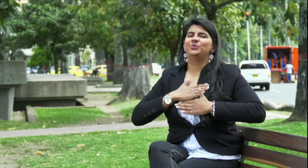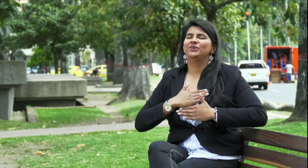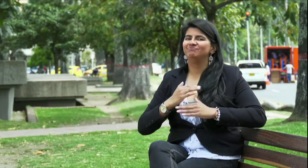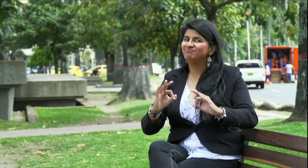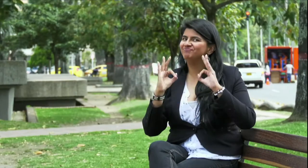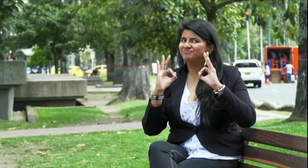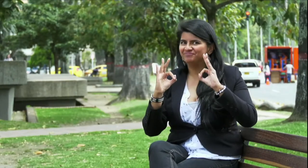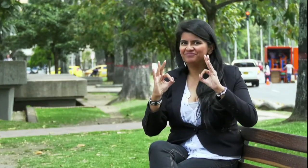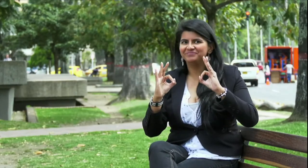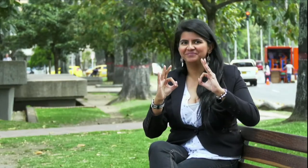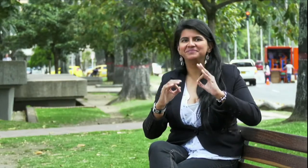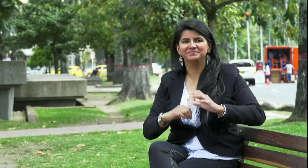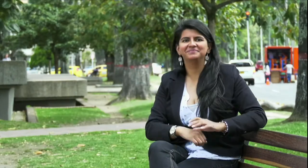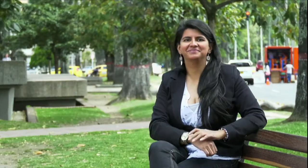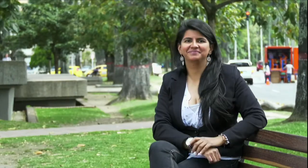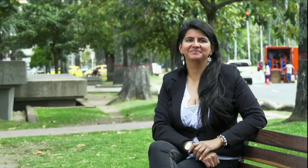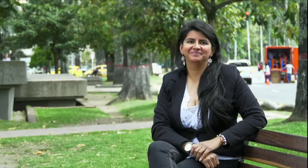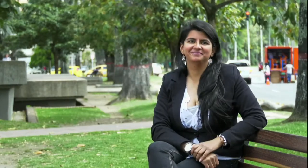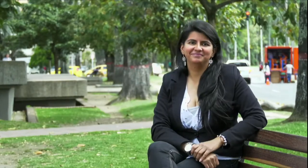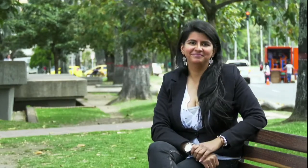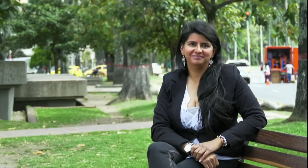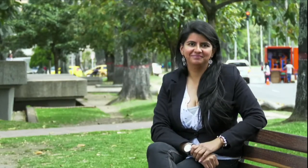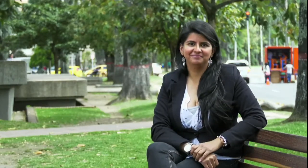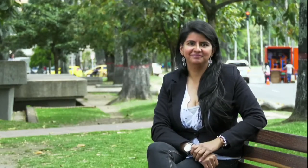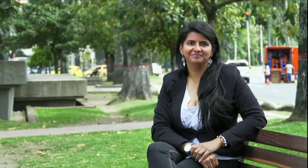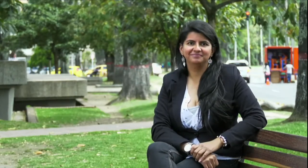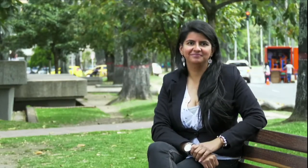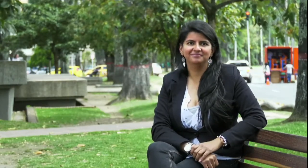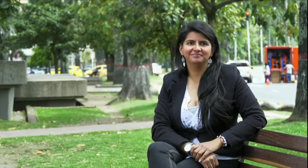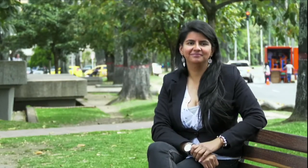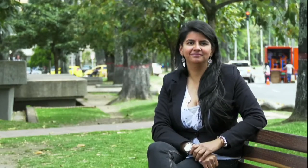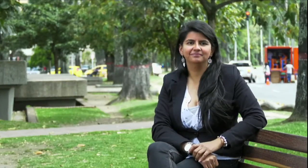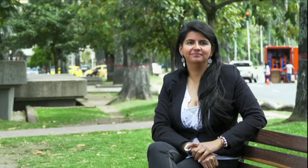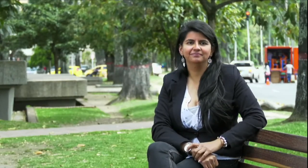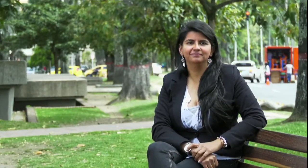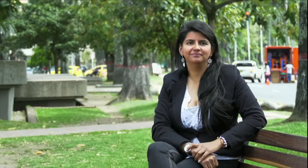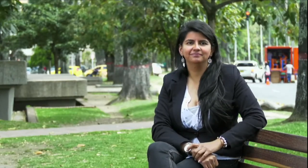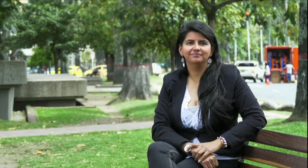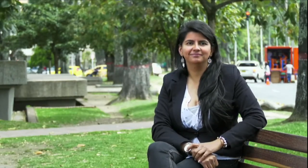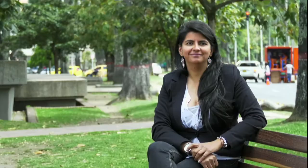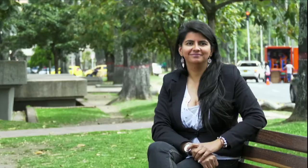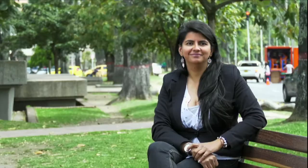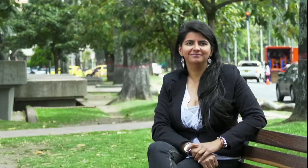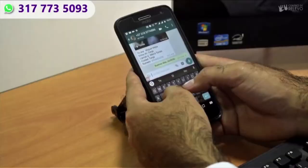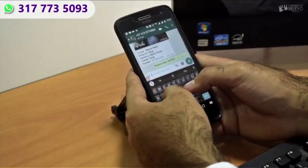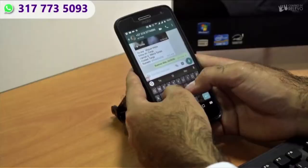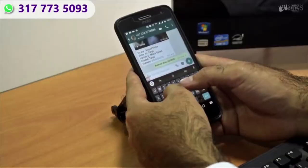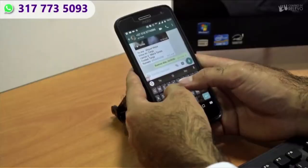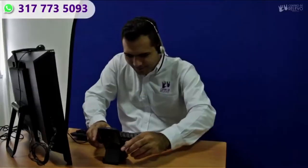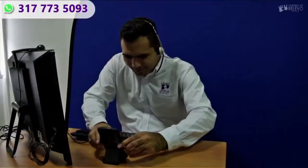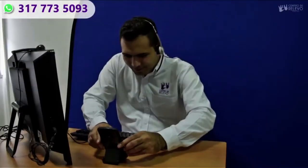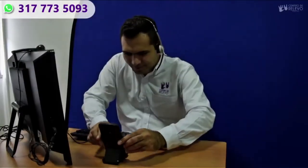independizarnos un poco del intérprete y así lograr comunicarnos tanto personas sordas como oyentes a través de ese servicio.